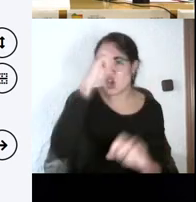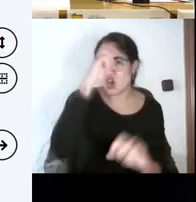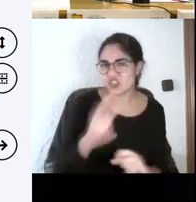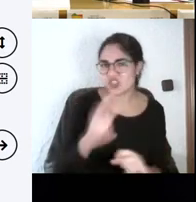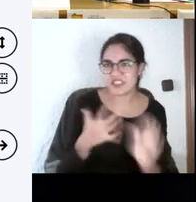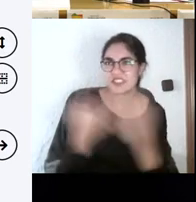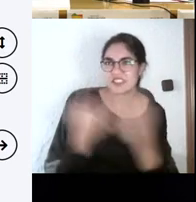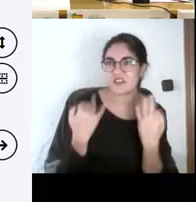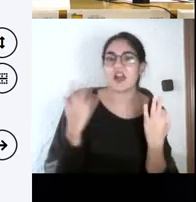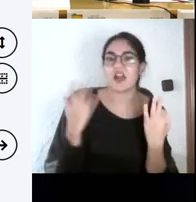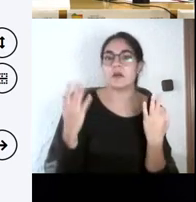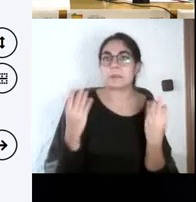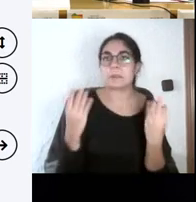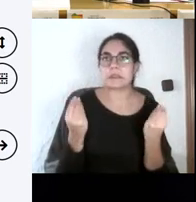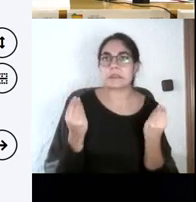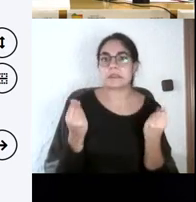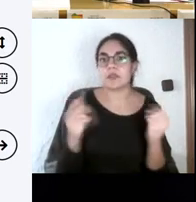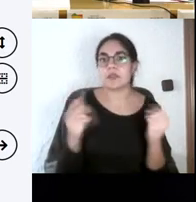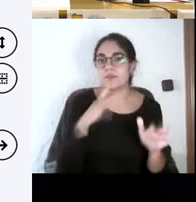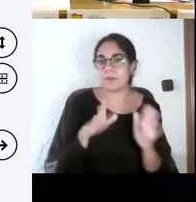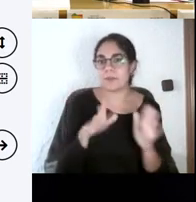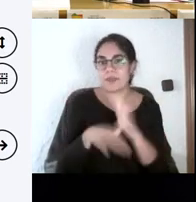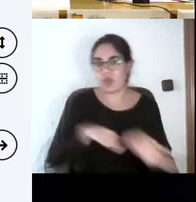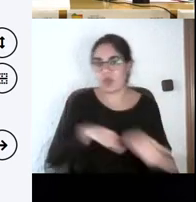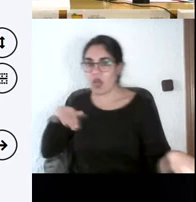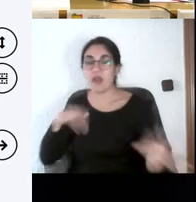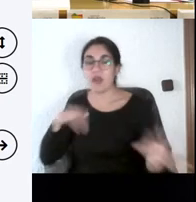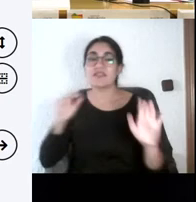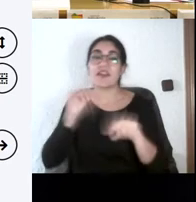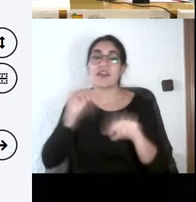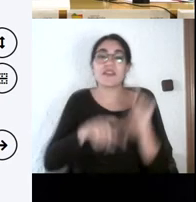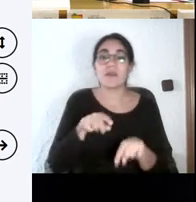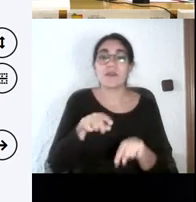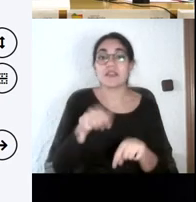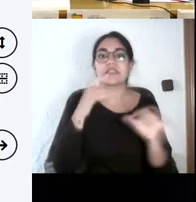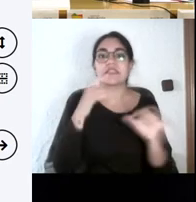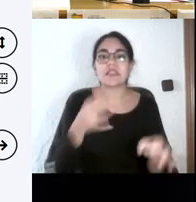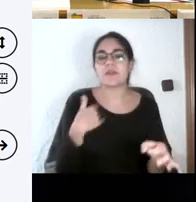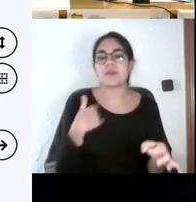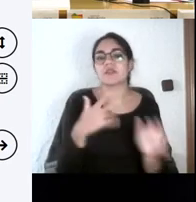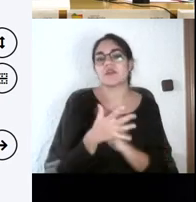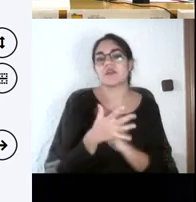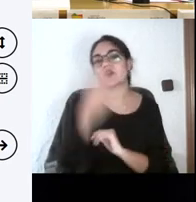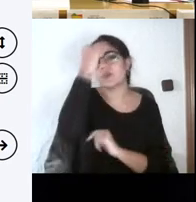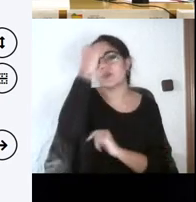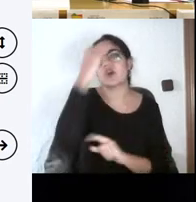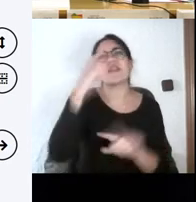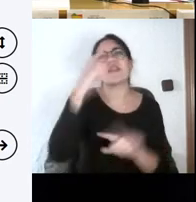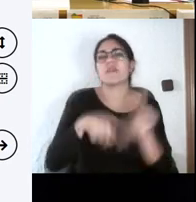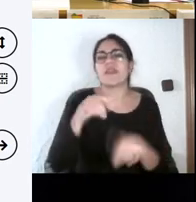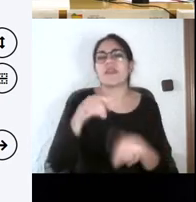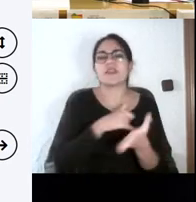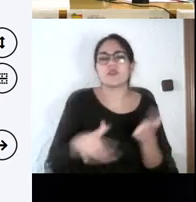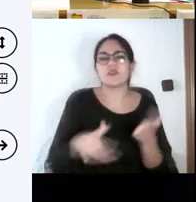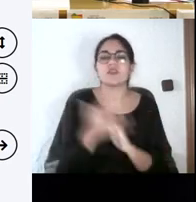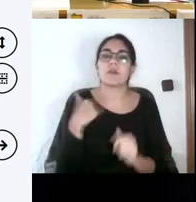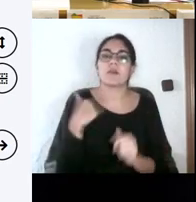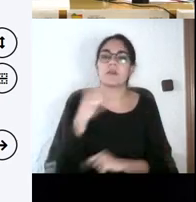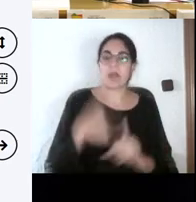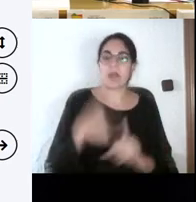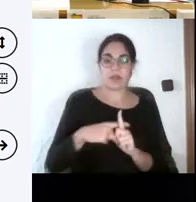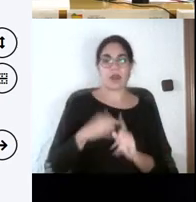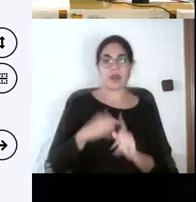Eso no significa que nos quedemos en ese nivel. Bueno, depende de la asignatura. Hay un primer nivel de aprendizaje, luego ya lo entiendes, lo